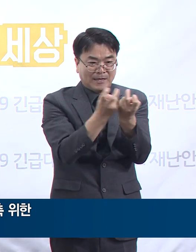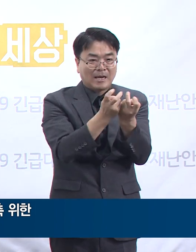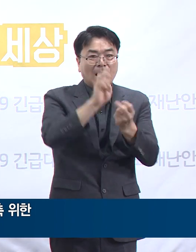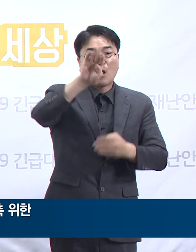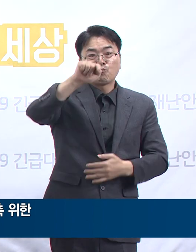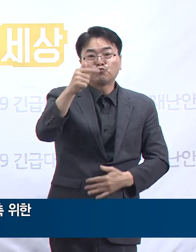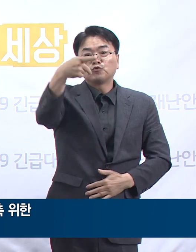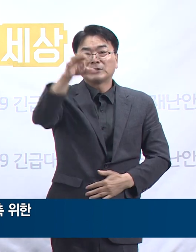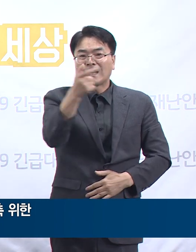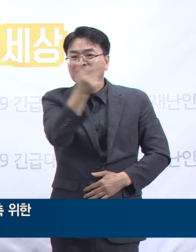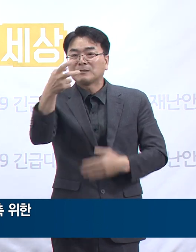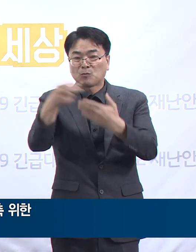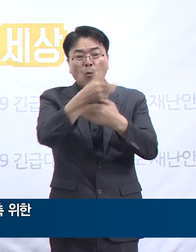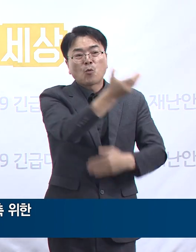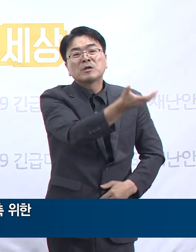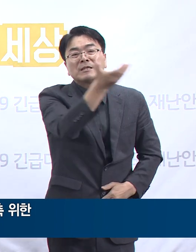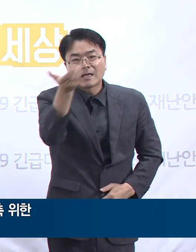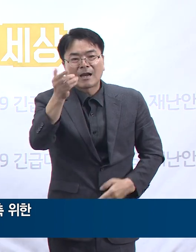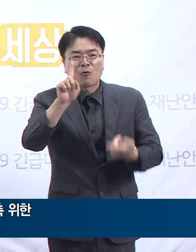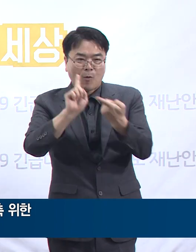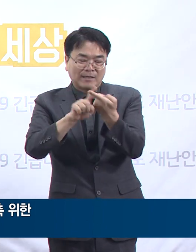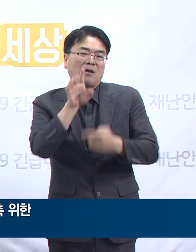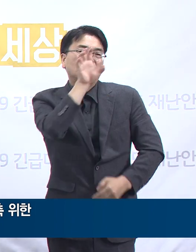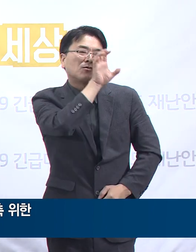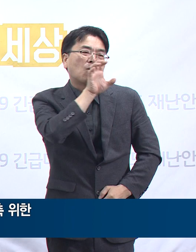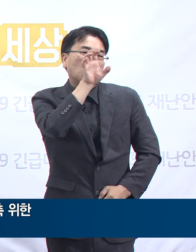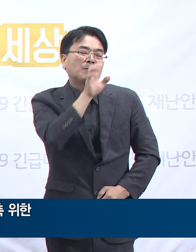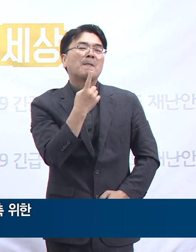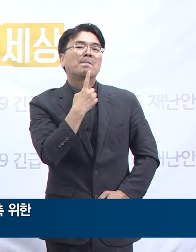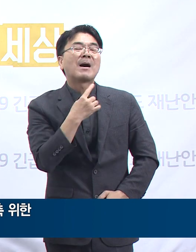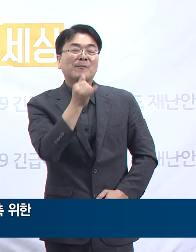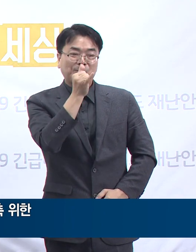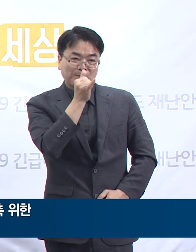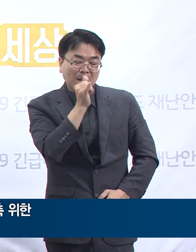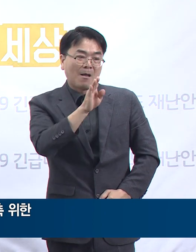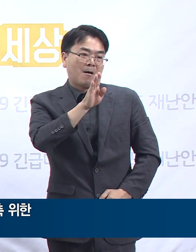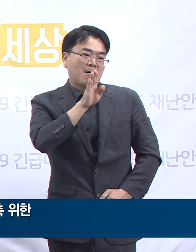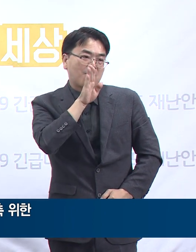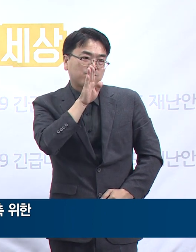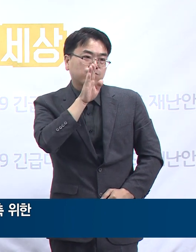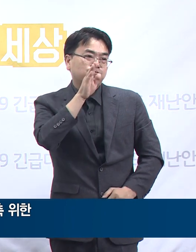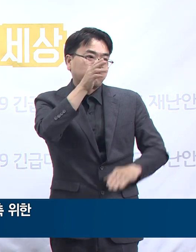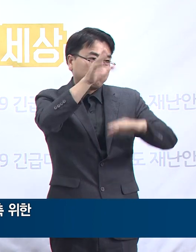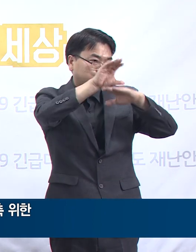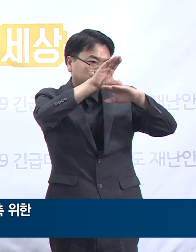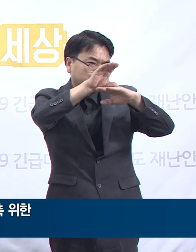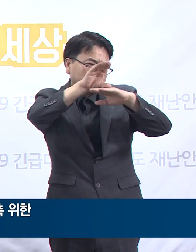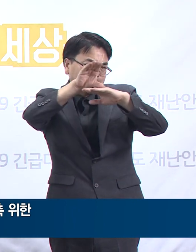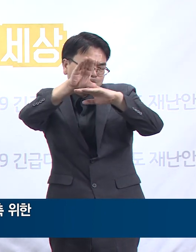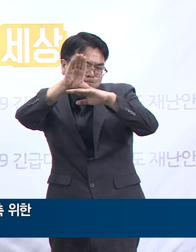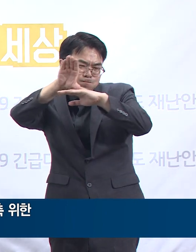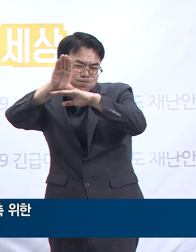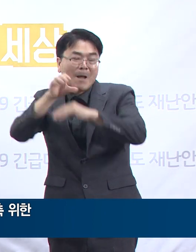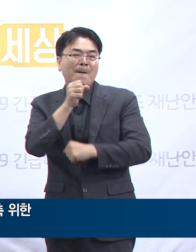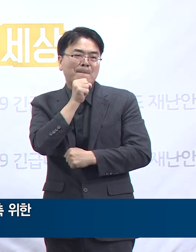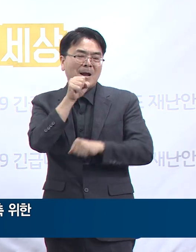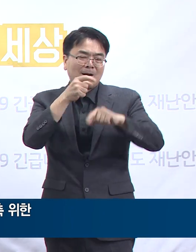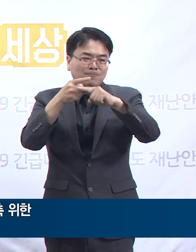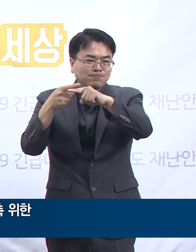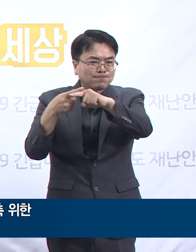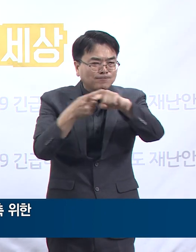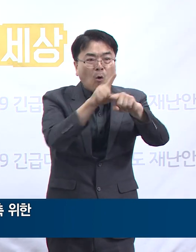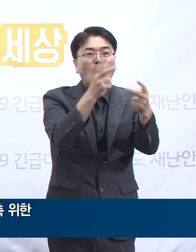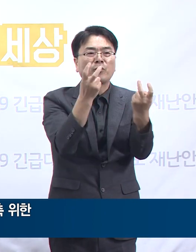음악구급찬의 현장 및 이동동선 전 과정을 실시간 영상을 스트리밍하여 평가제를 점검하고